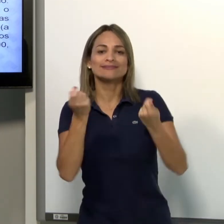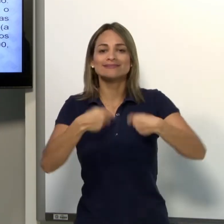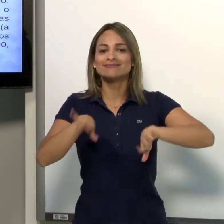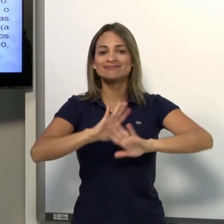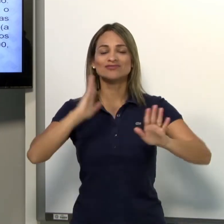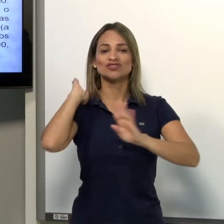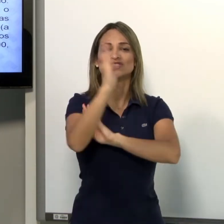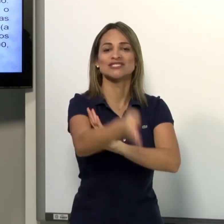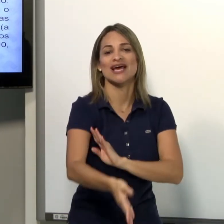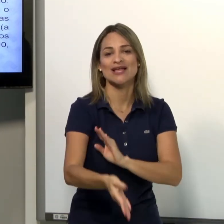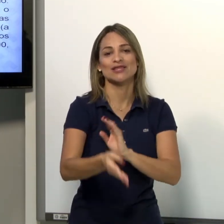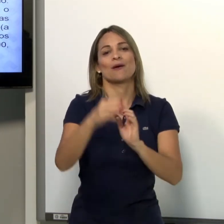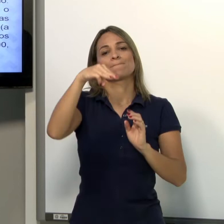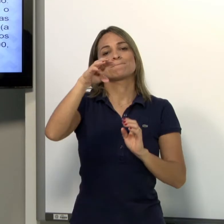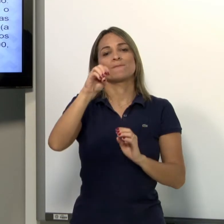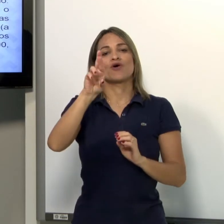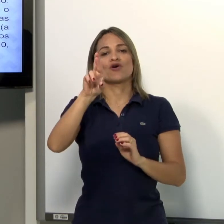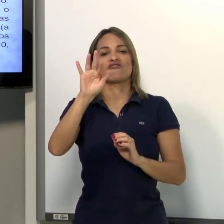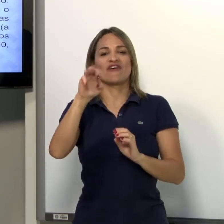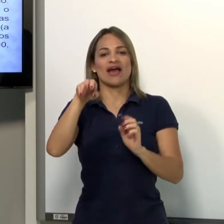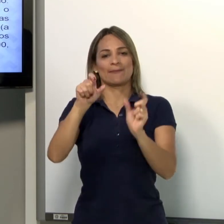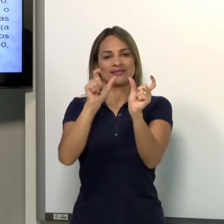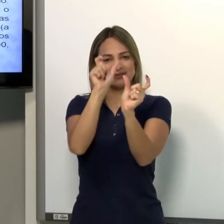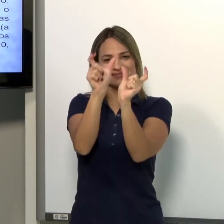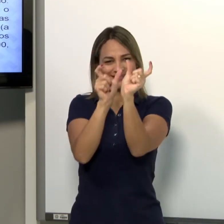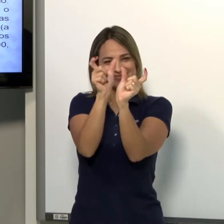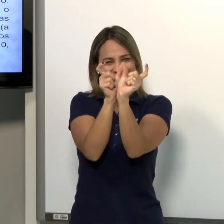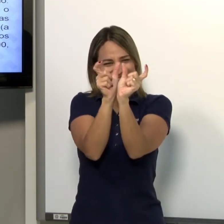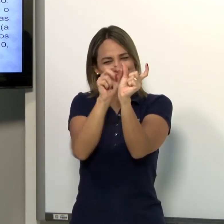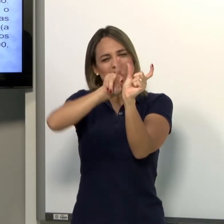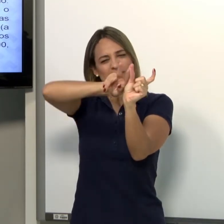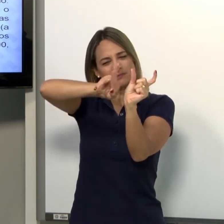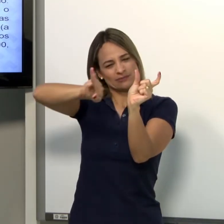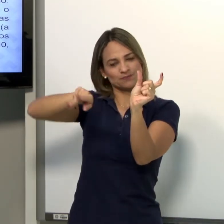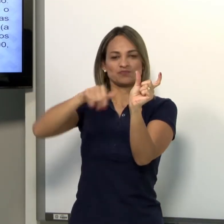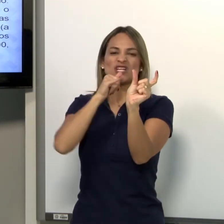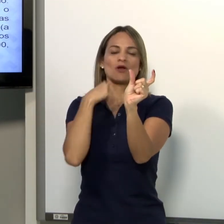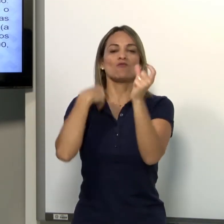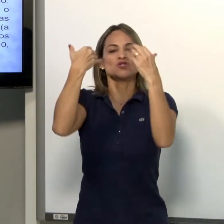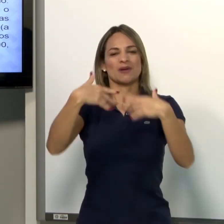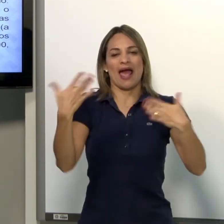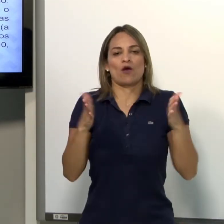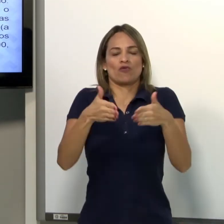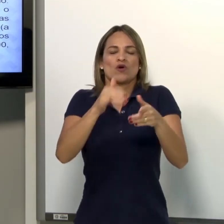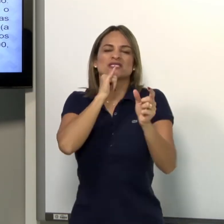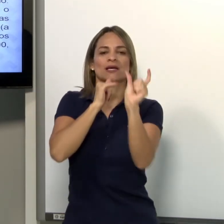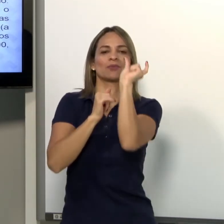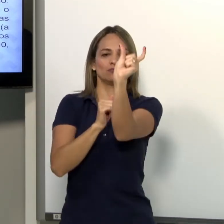vocês. Não. Já está bem definido através dos morfemas. Então, eu vou explicar, por exemplo,